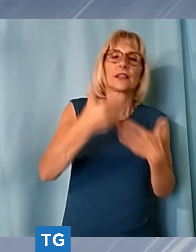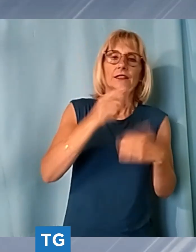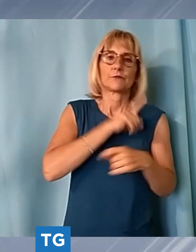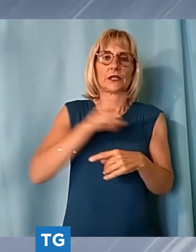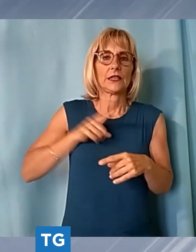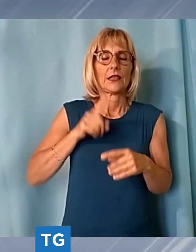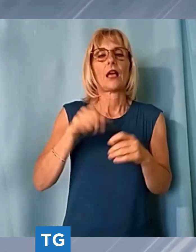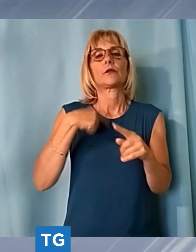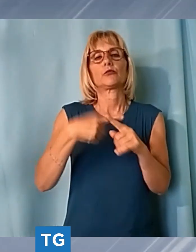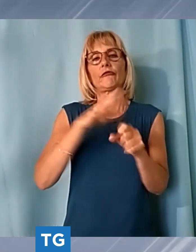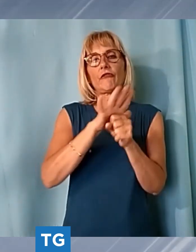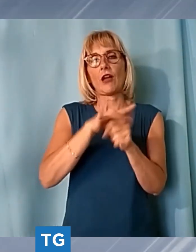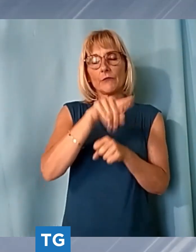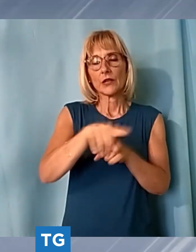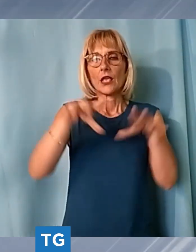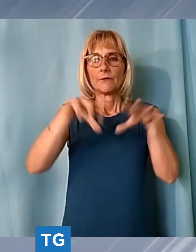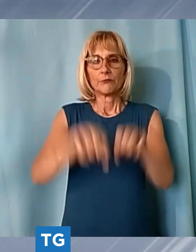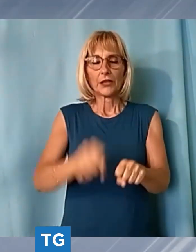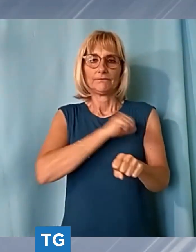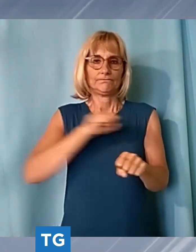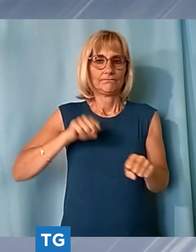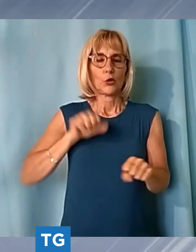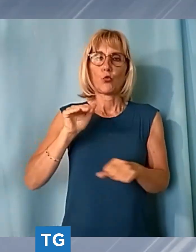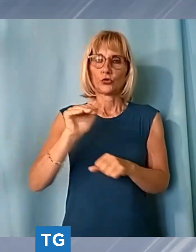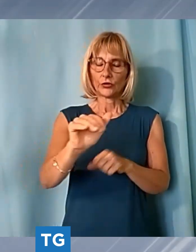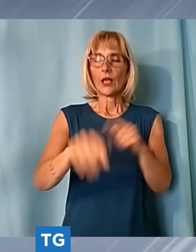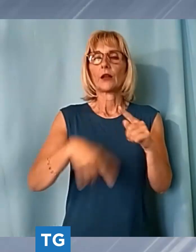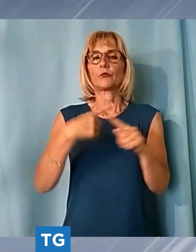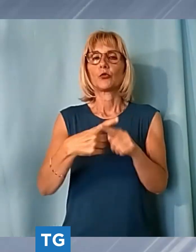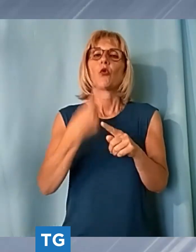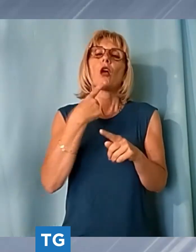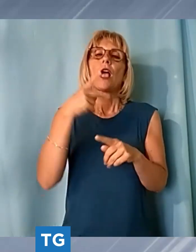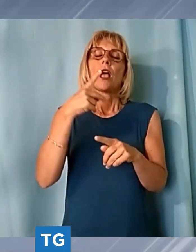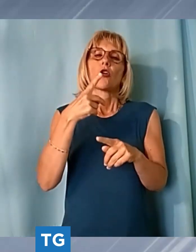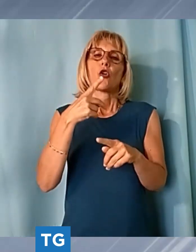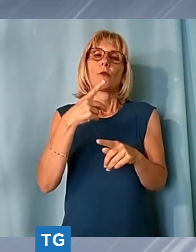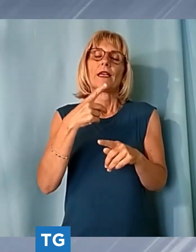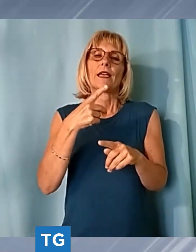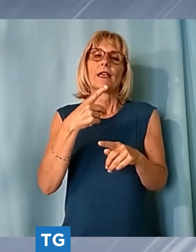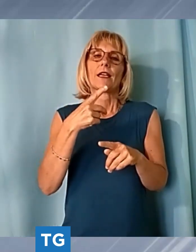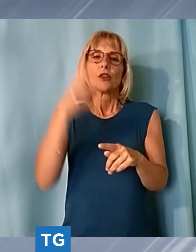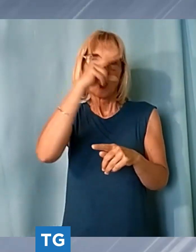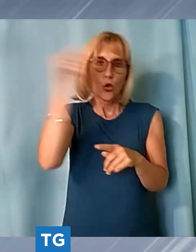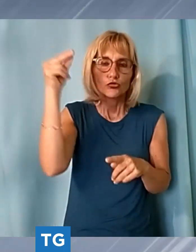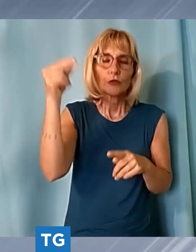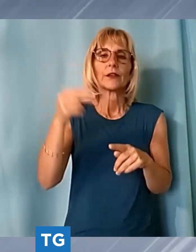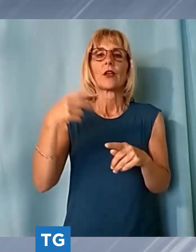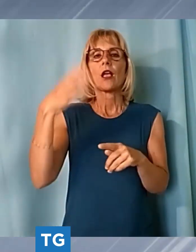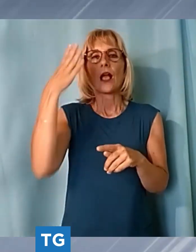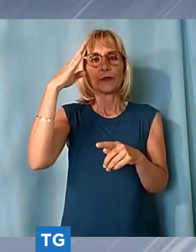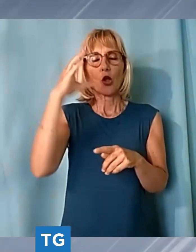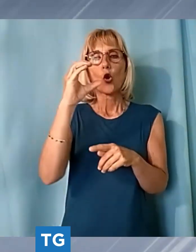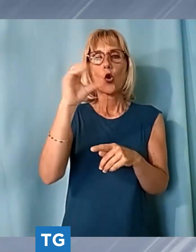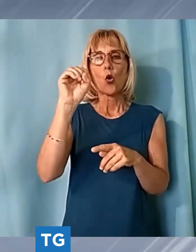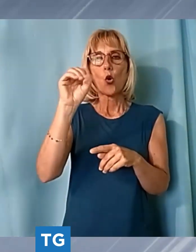successivamente c'è stata la consegna delle ricompense che sono andate al capitano colella per un'operazione condotta in piemonte e al